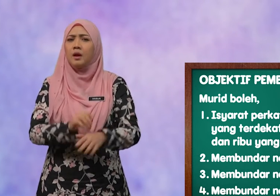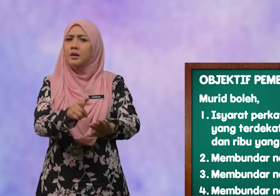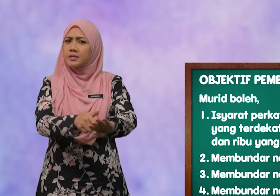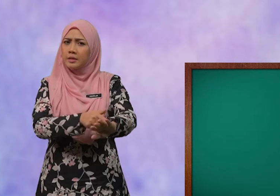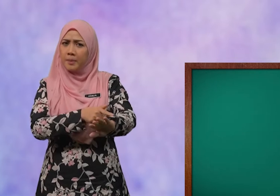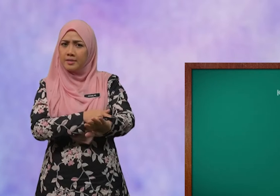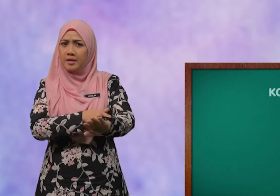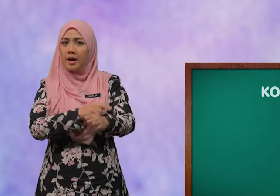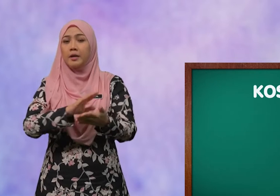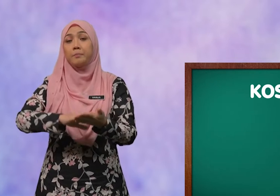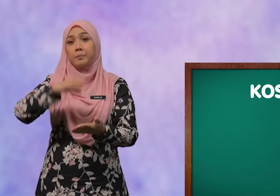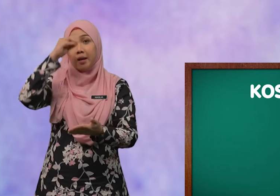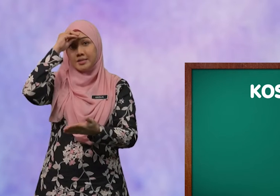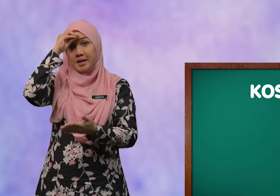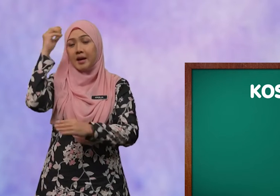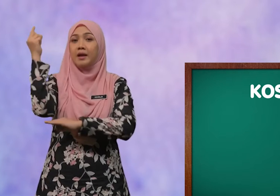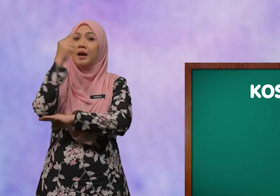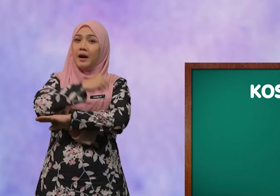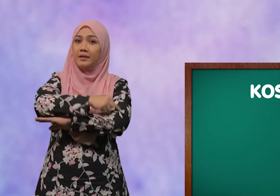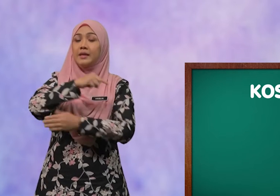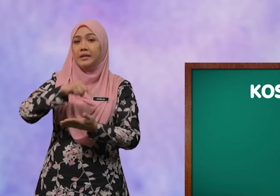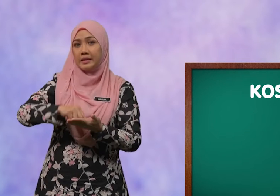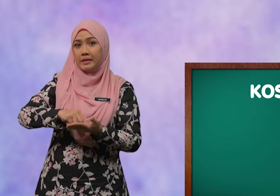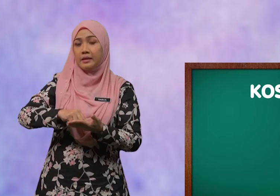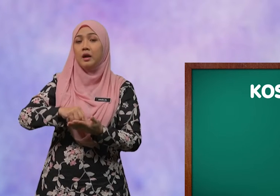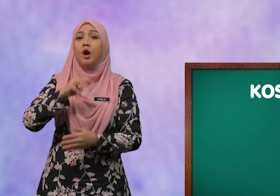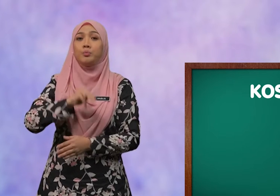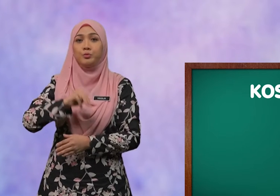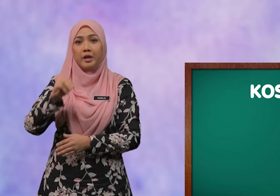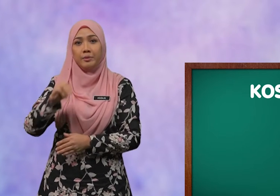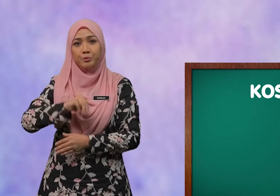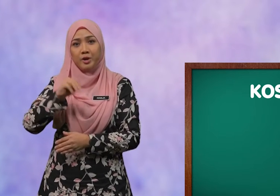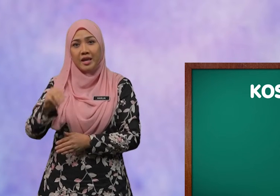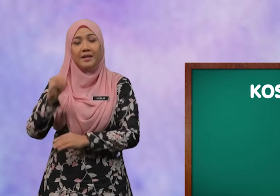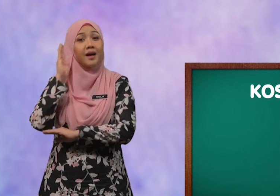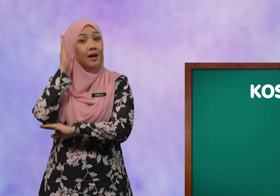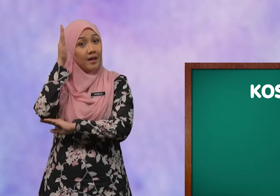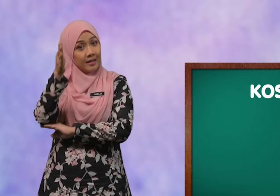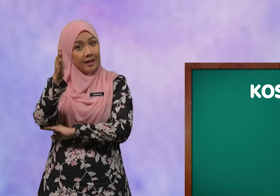Sepanjang pembelajaran hari ini, murid-murid akan